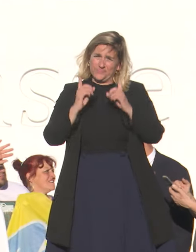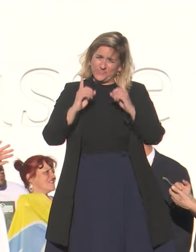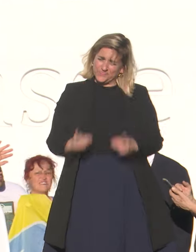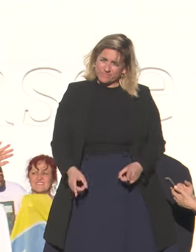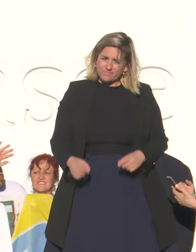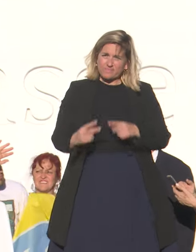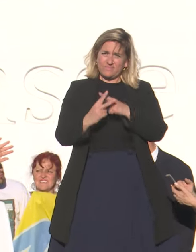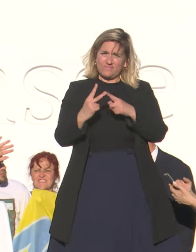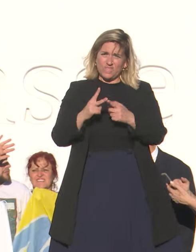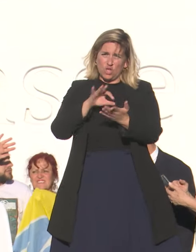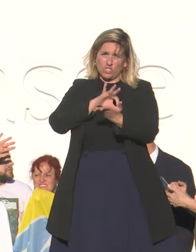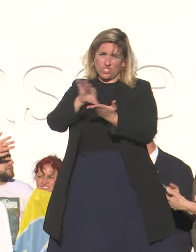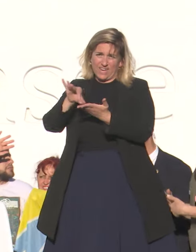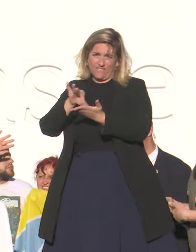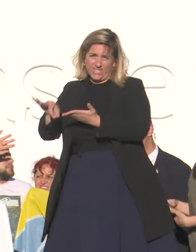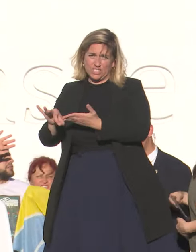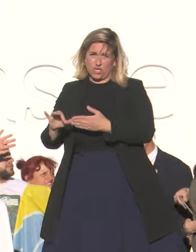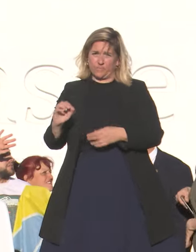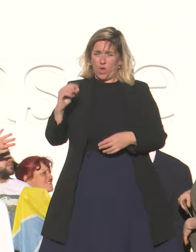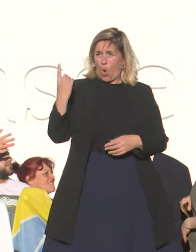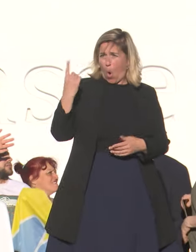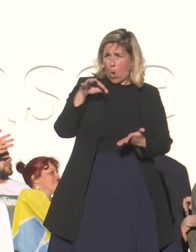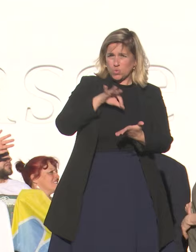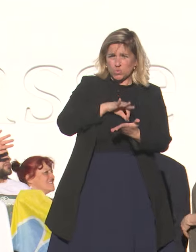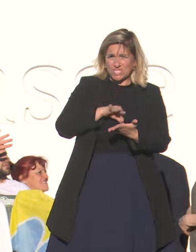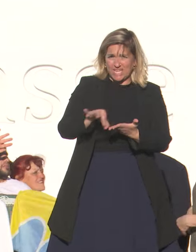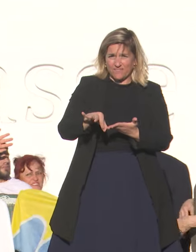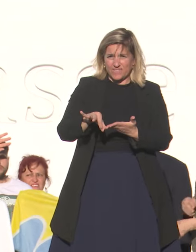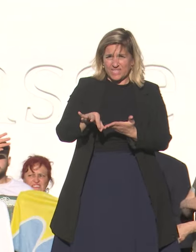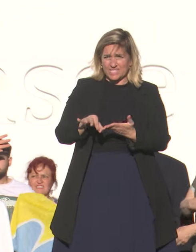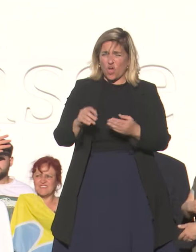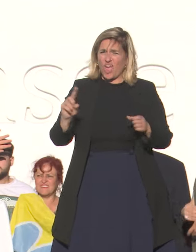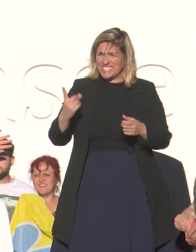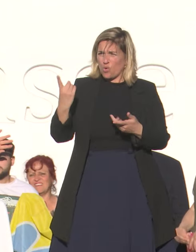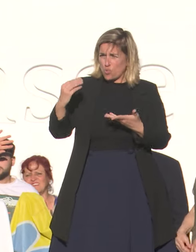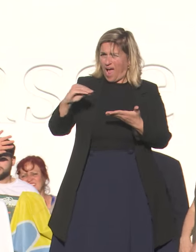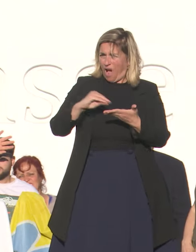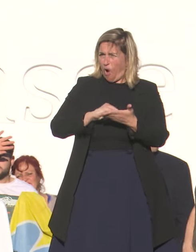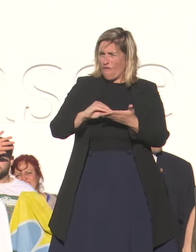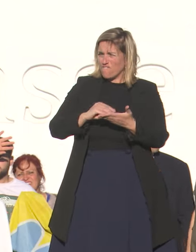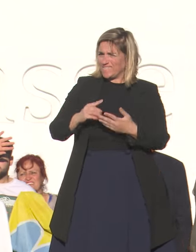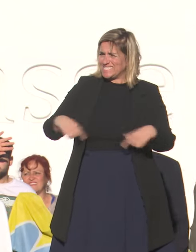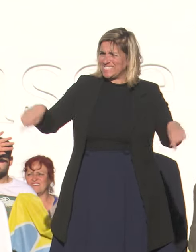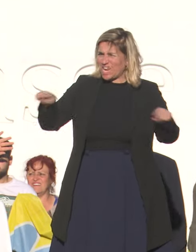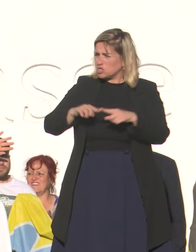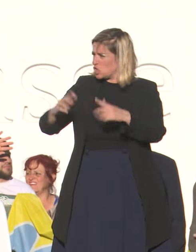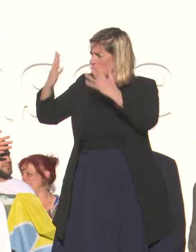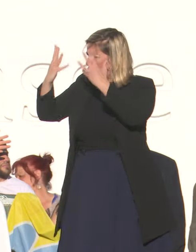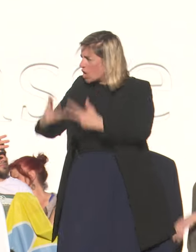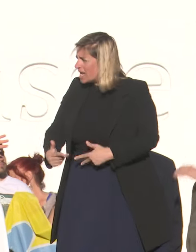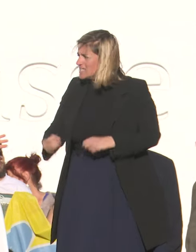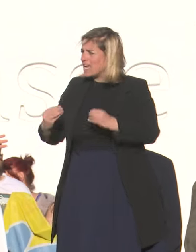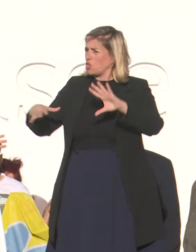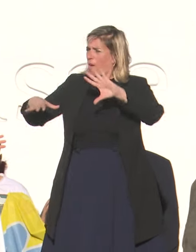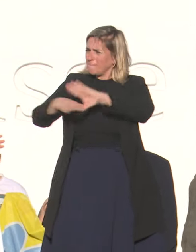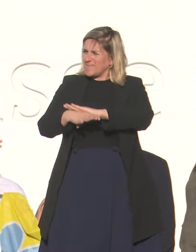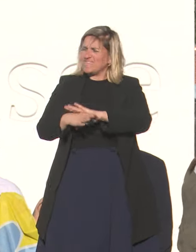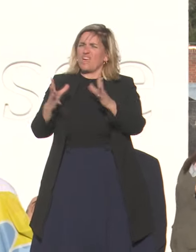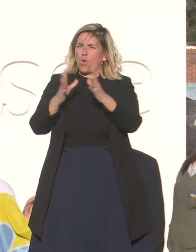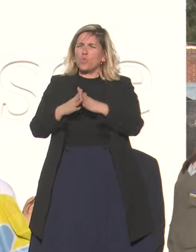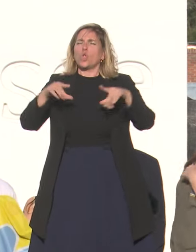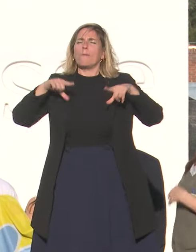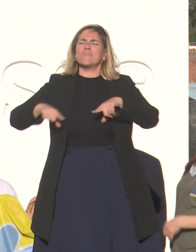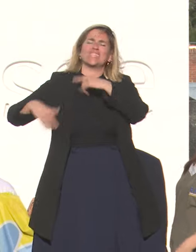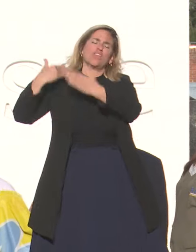es una oficina que estamos planificando con el Mides, con el Ministerio de Desarrollo Social, para que